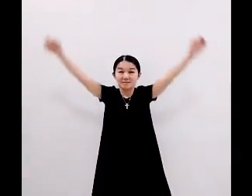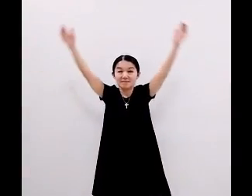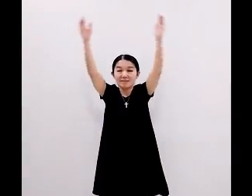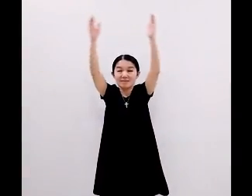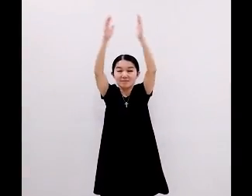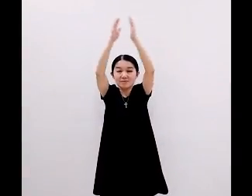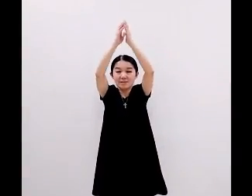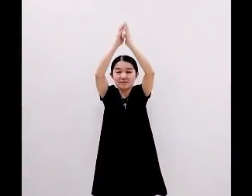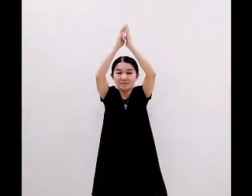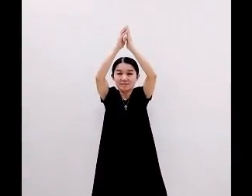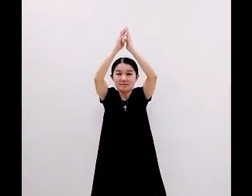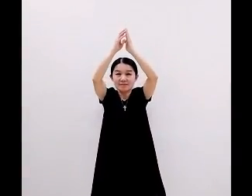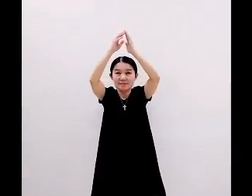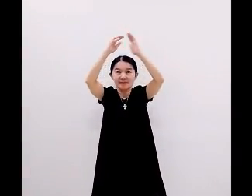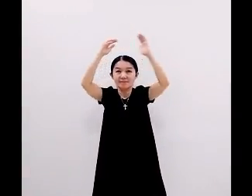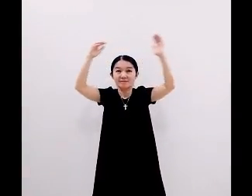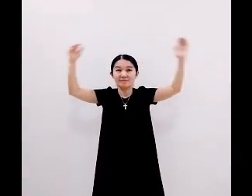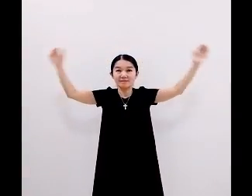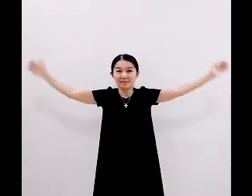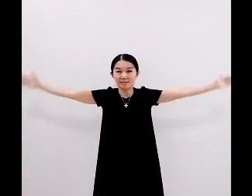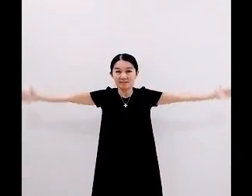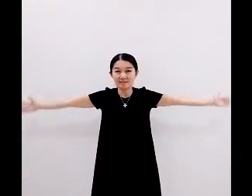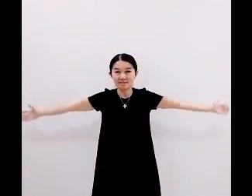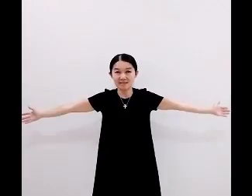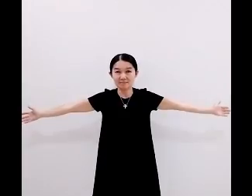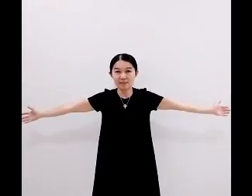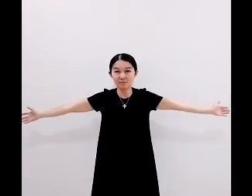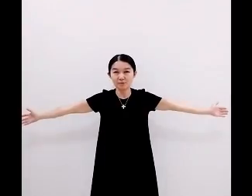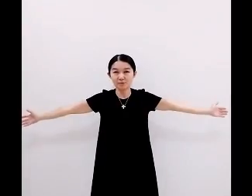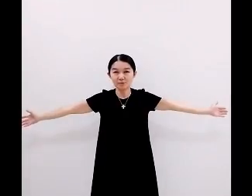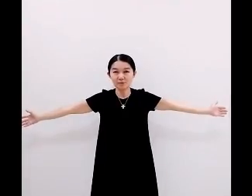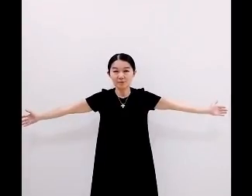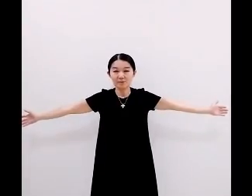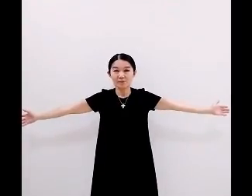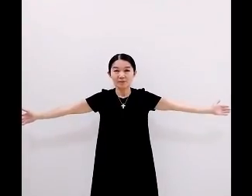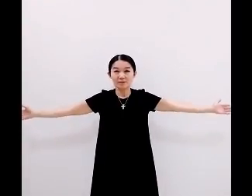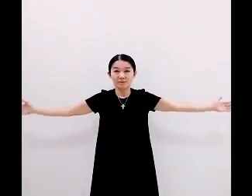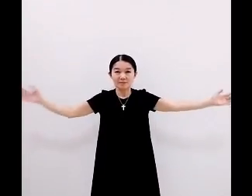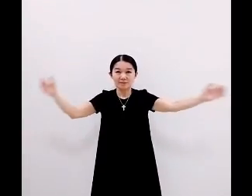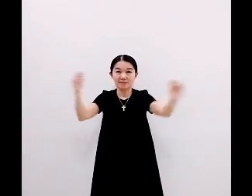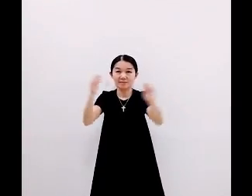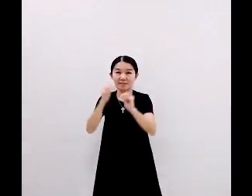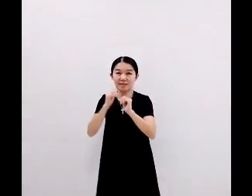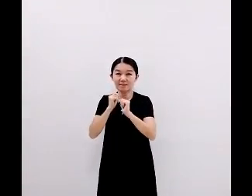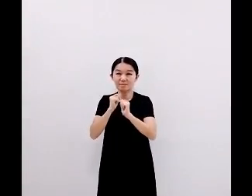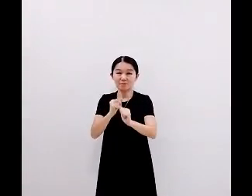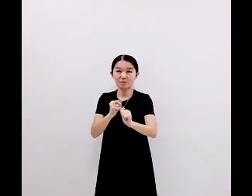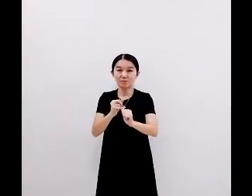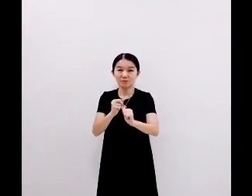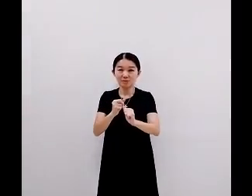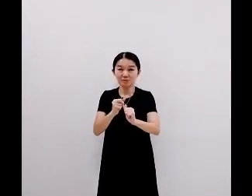Cintailah Tuhan, cintailah sesama-Mu, cintailah unsumuh,